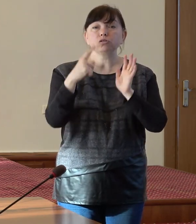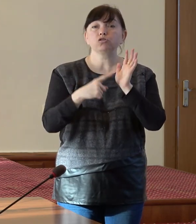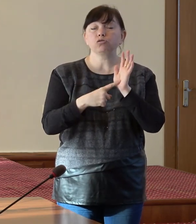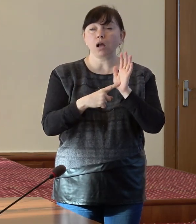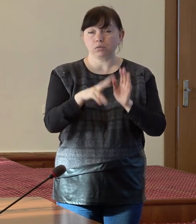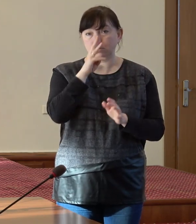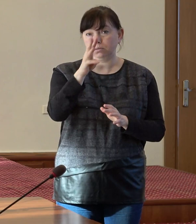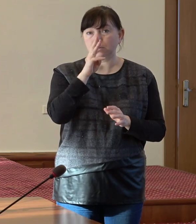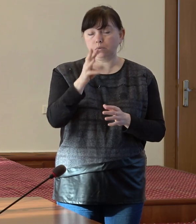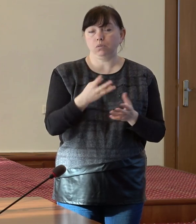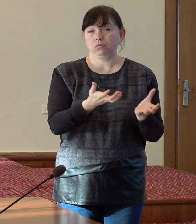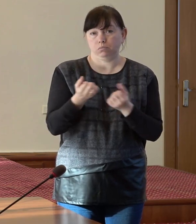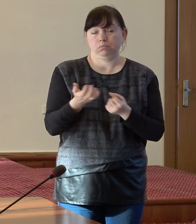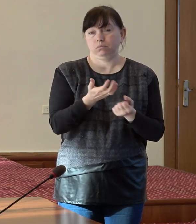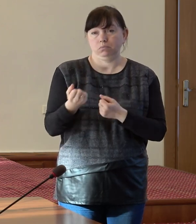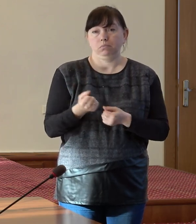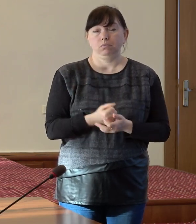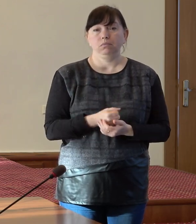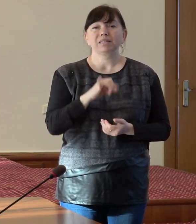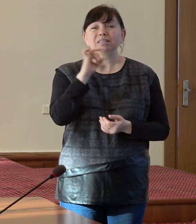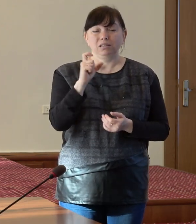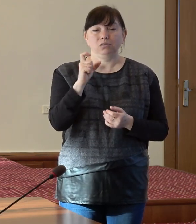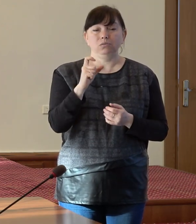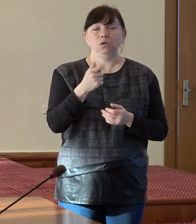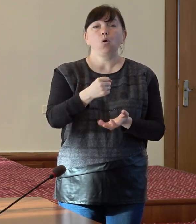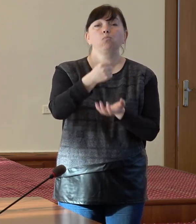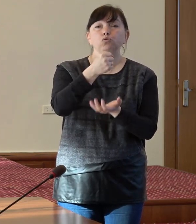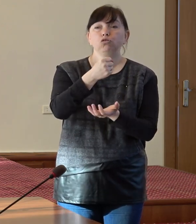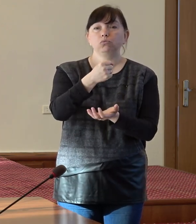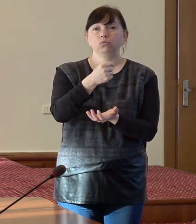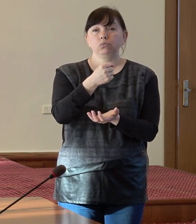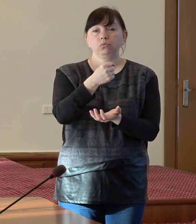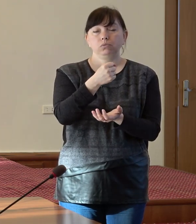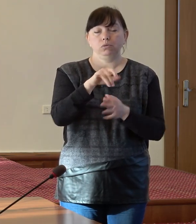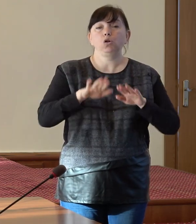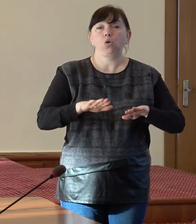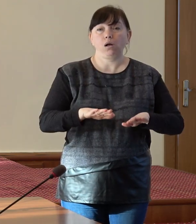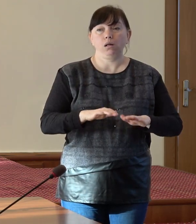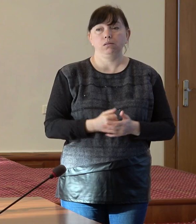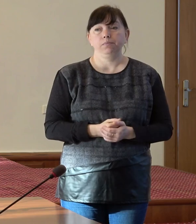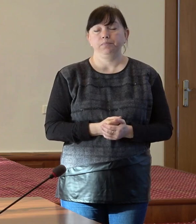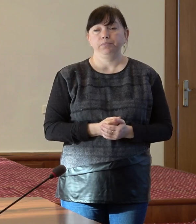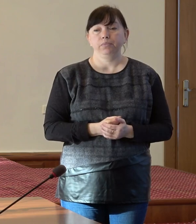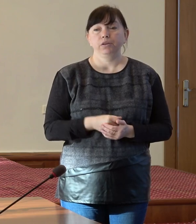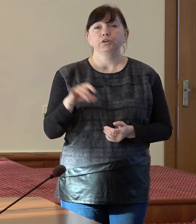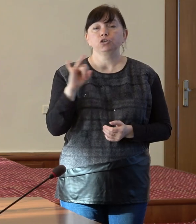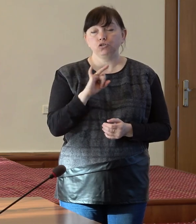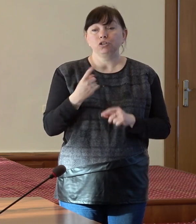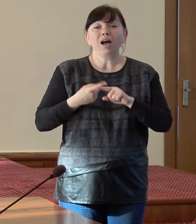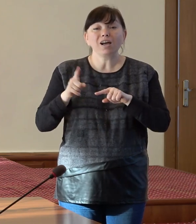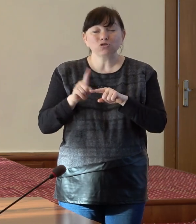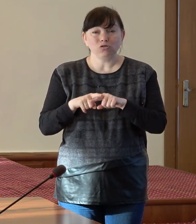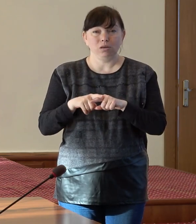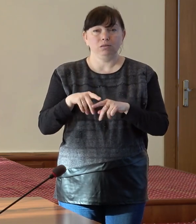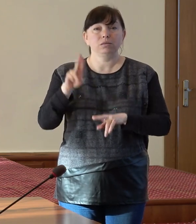salarizați din bugetul local și acest